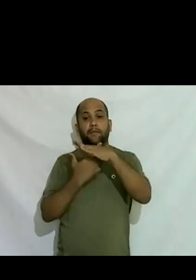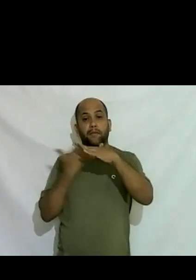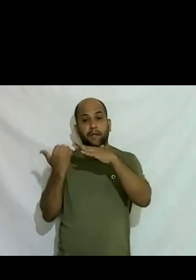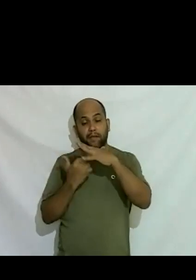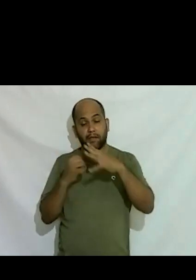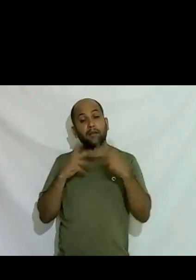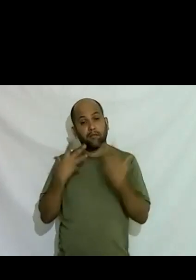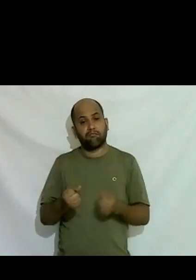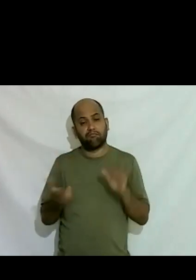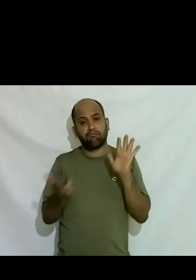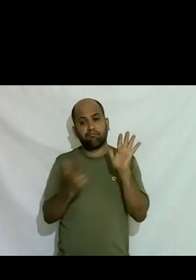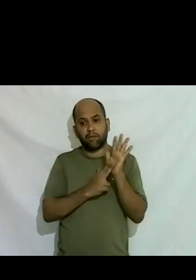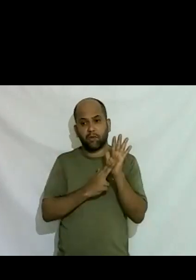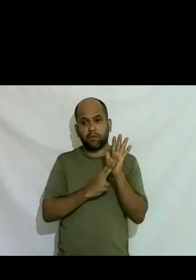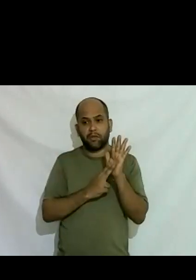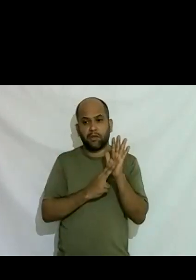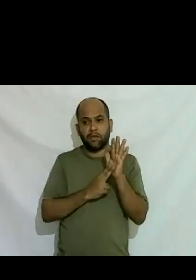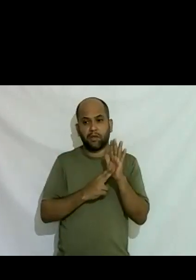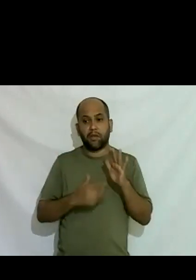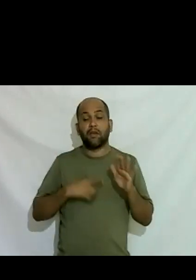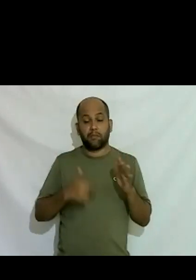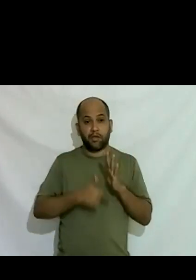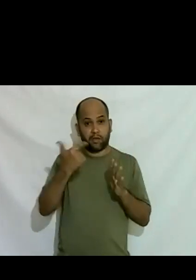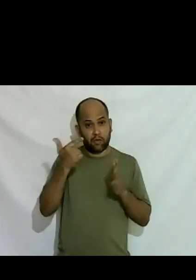assumir né minha segunda esposa